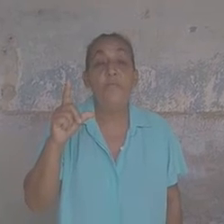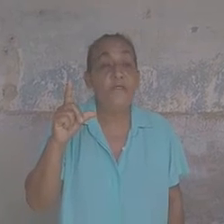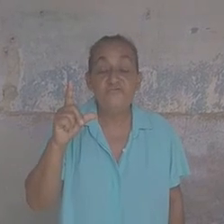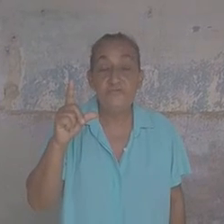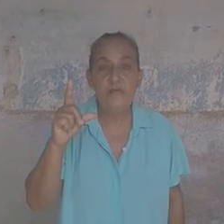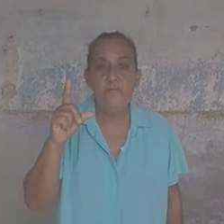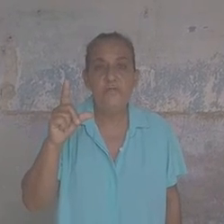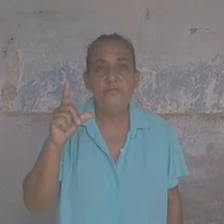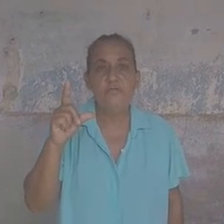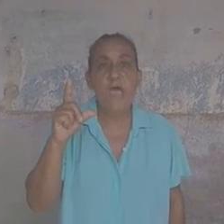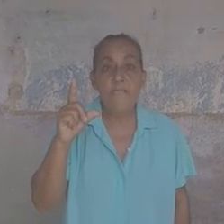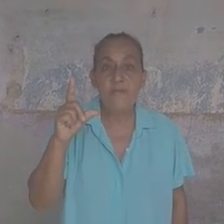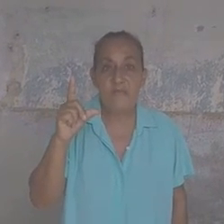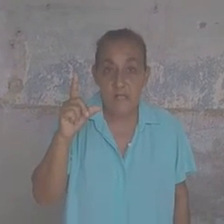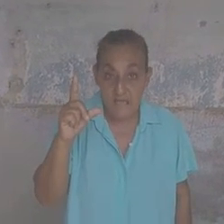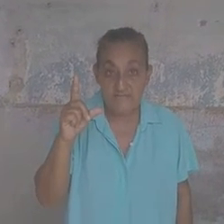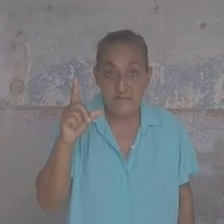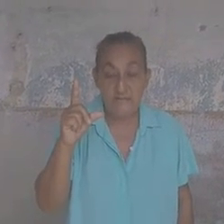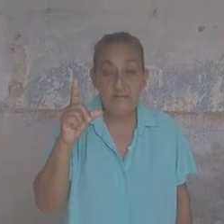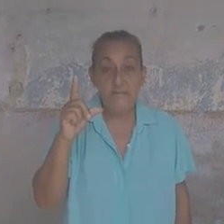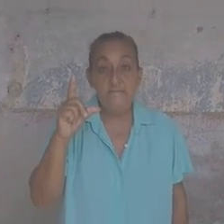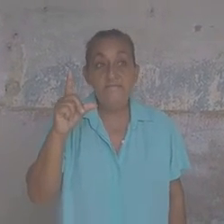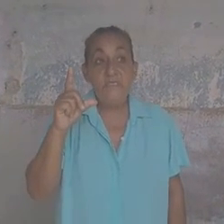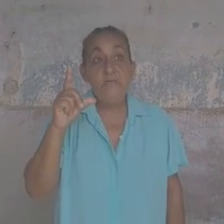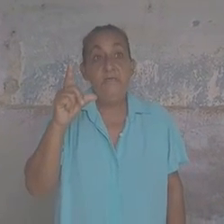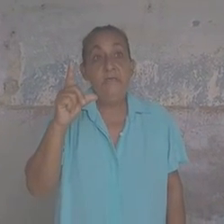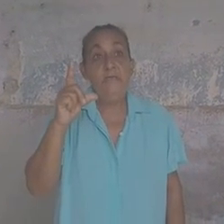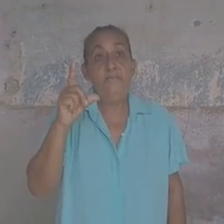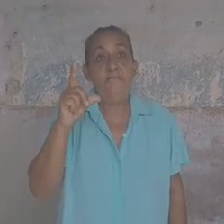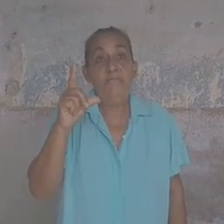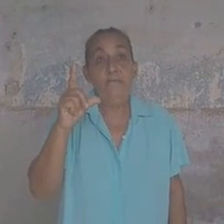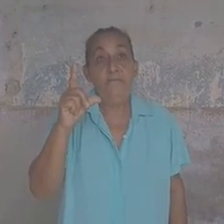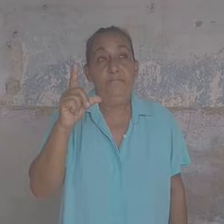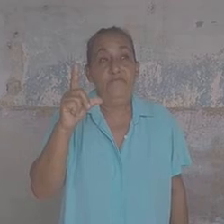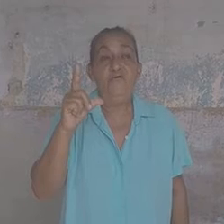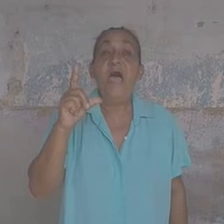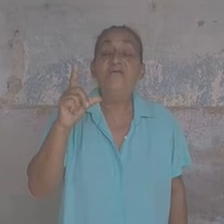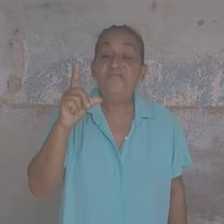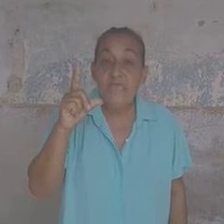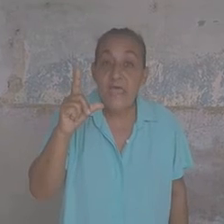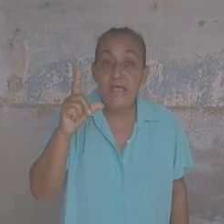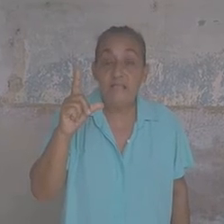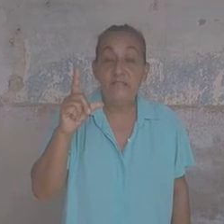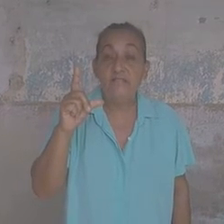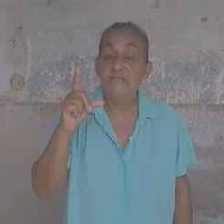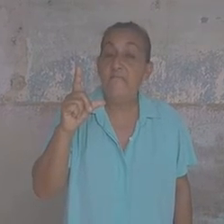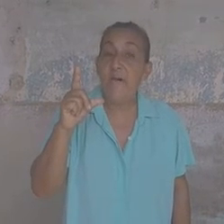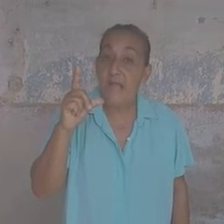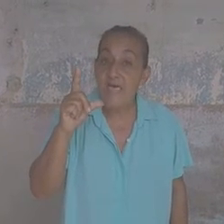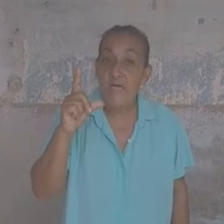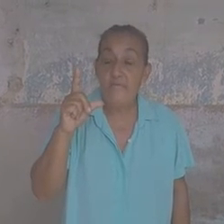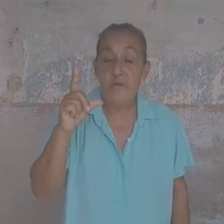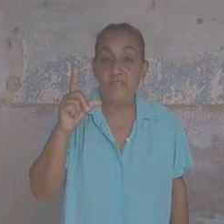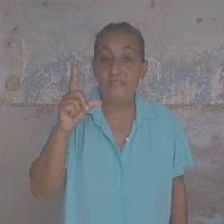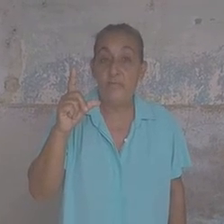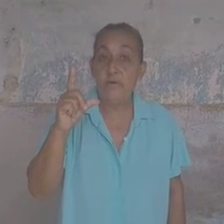presos están muriendo de hambre en las cárceles, de personas ancianas que están desamparadas por la dictadura